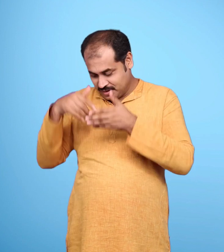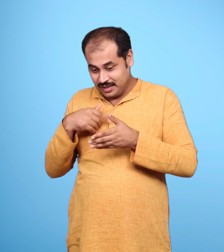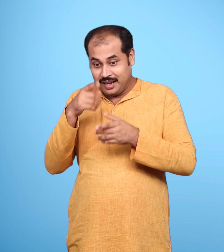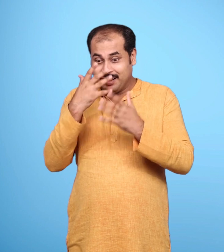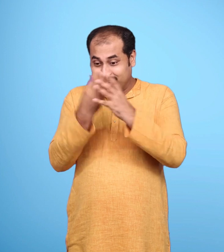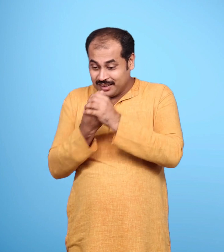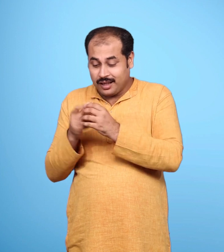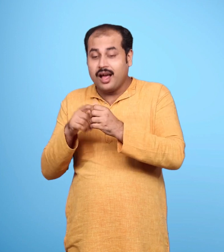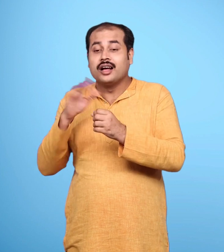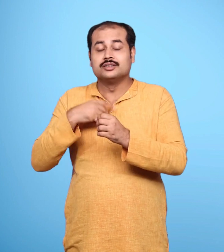मेरे साथ चलो